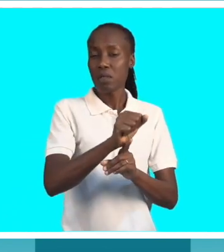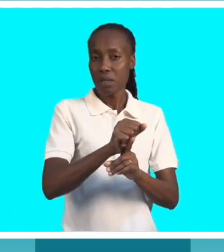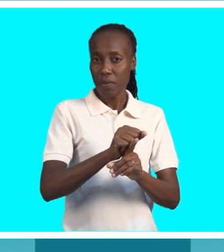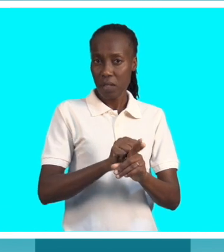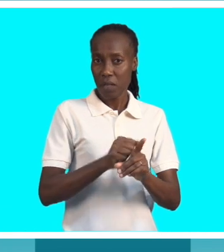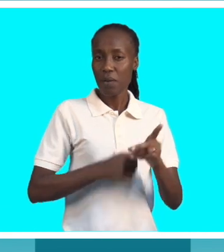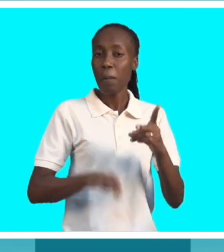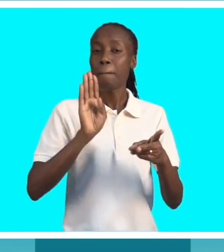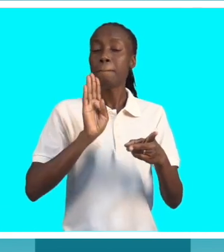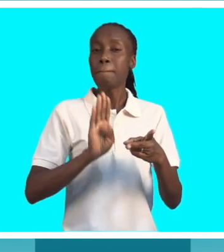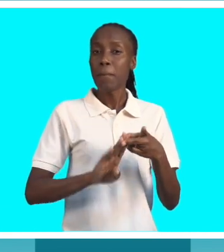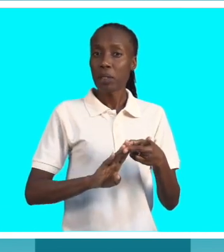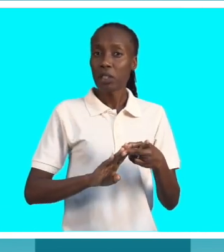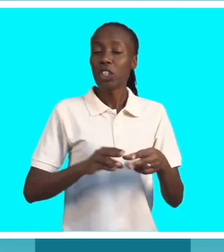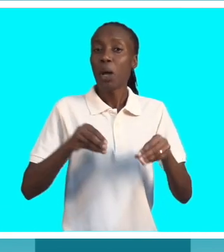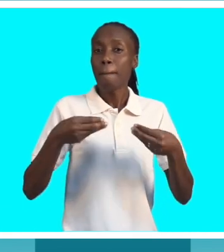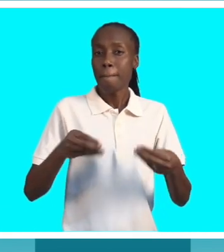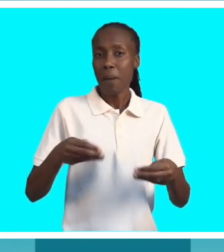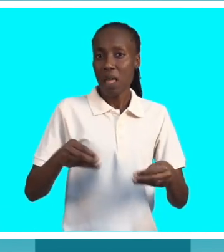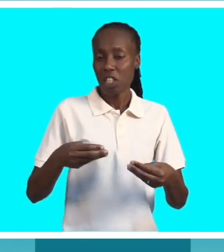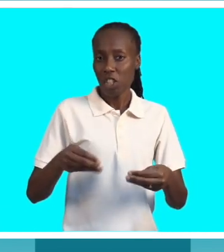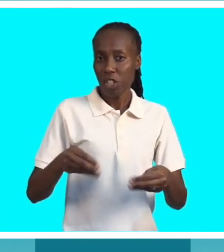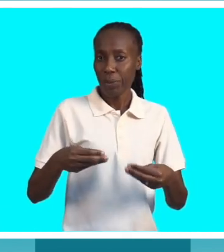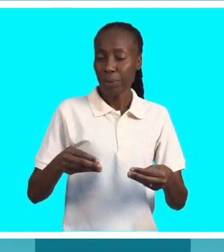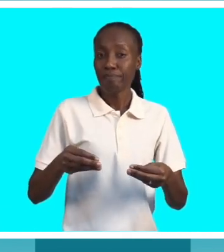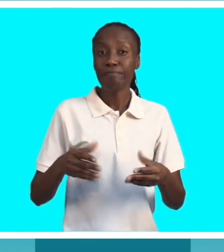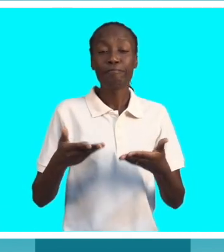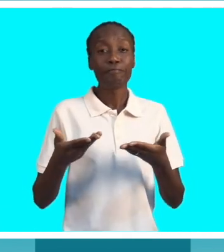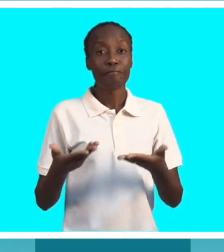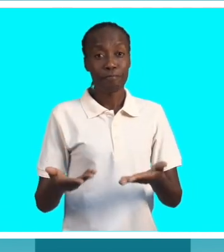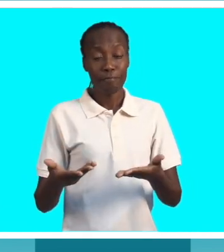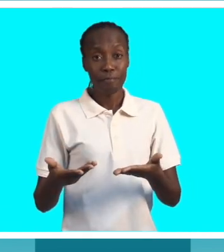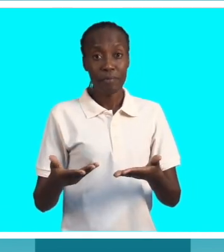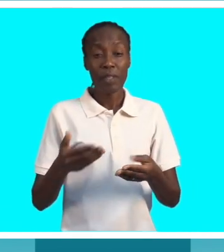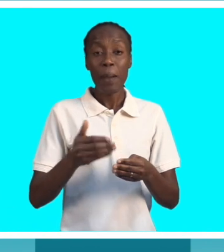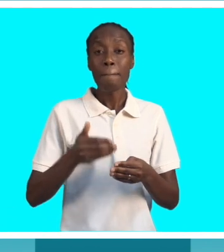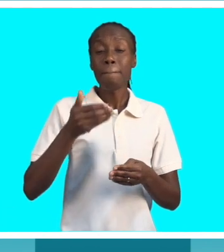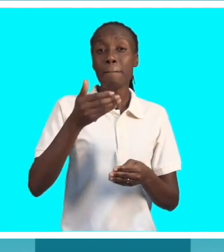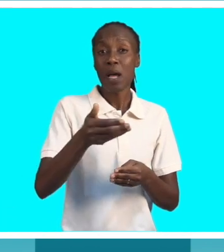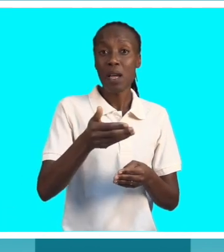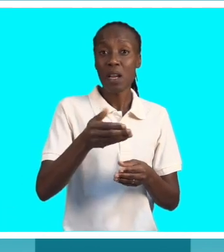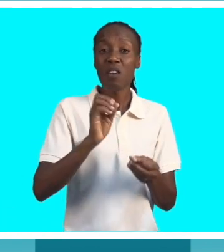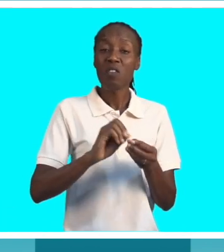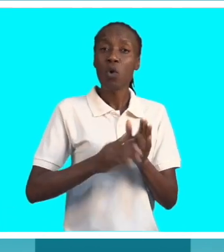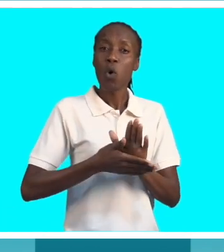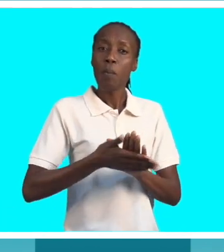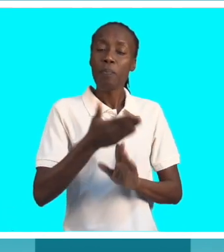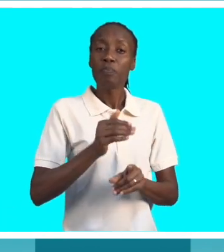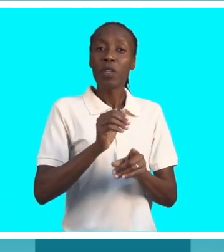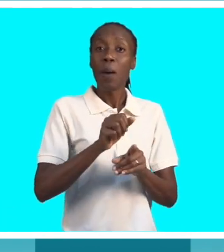mais um plástico por cima, para quando o preservativo